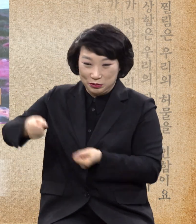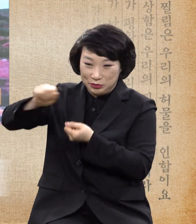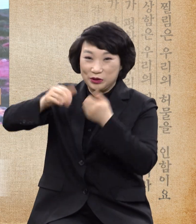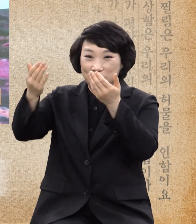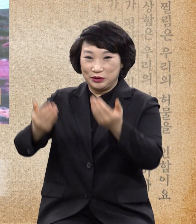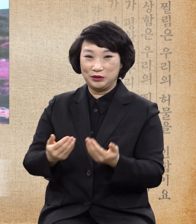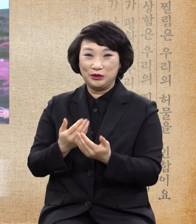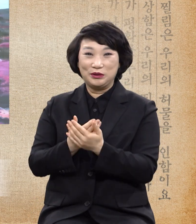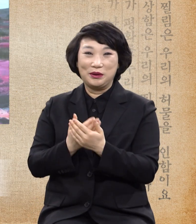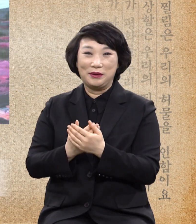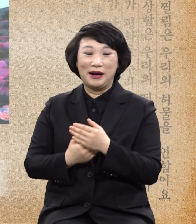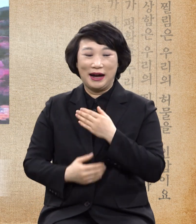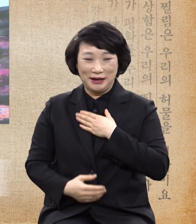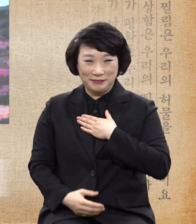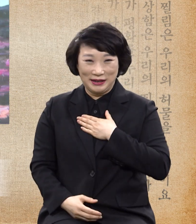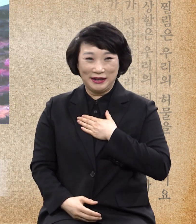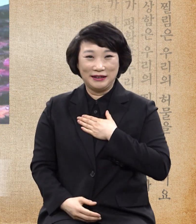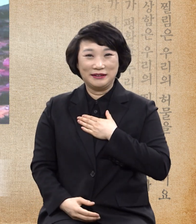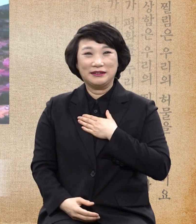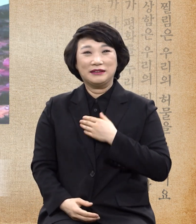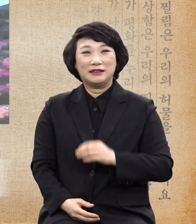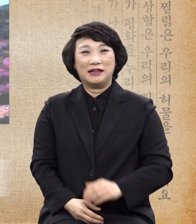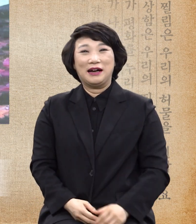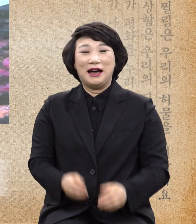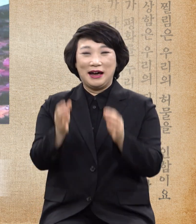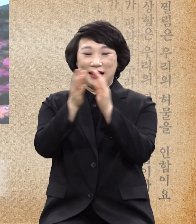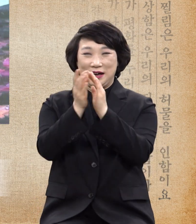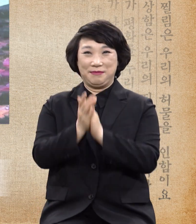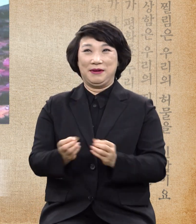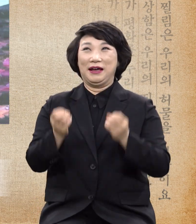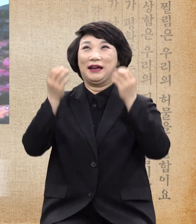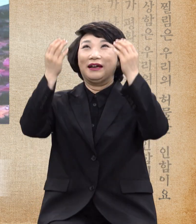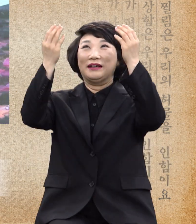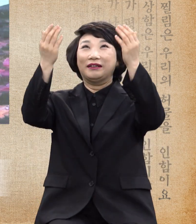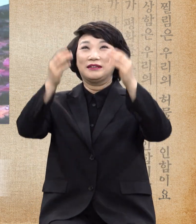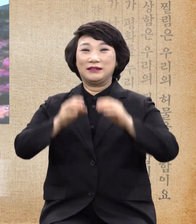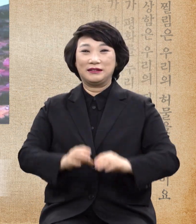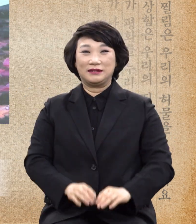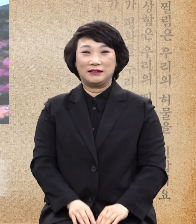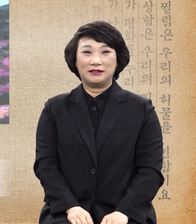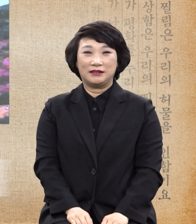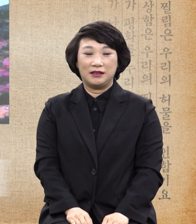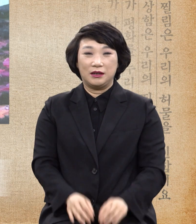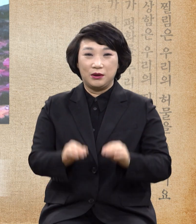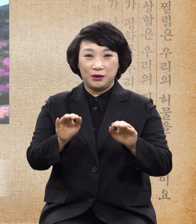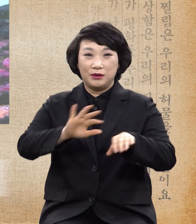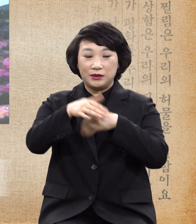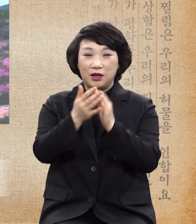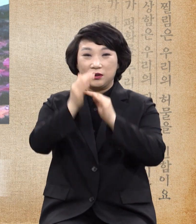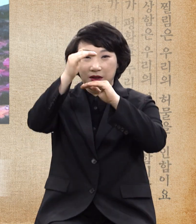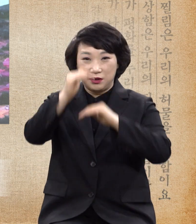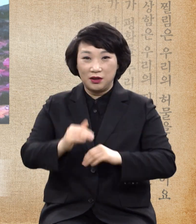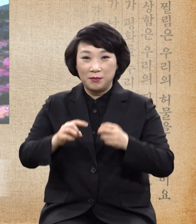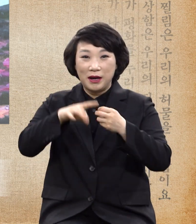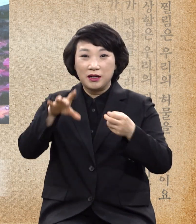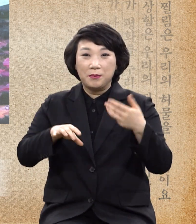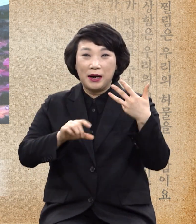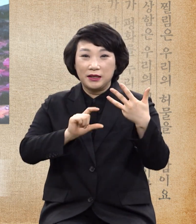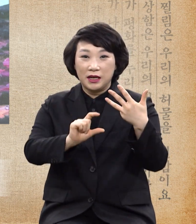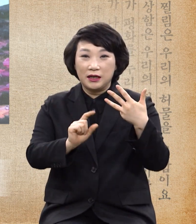부어주시옵소서 할렐루야 본문 8장 1절로 3절에